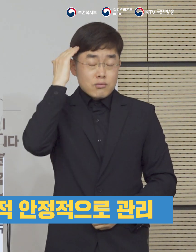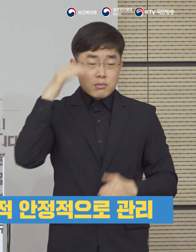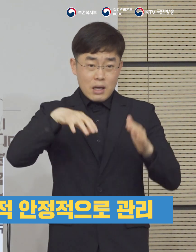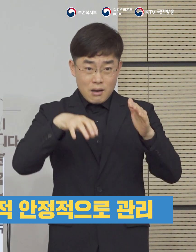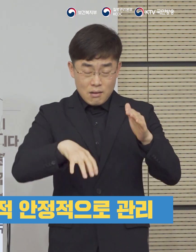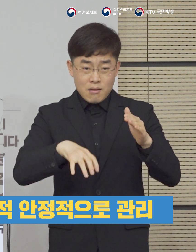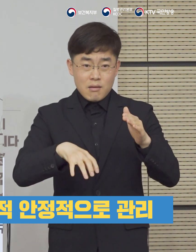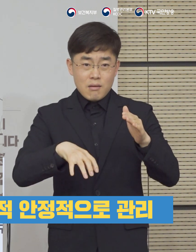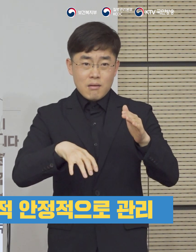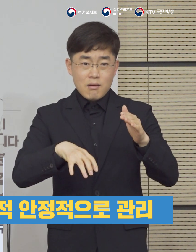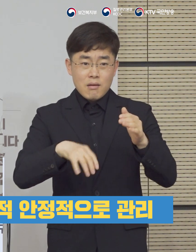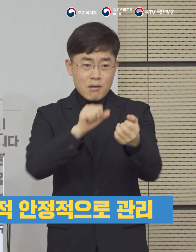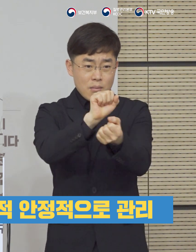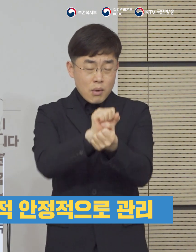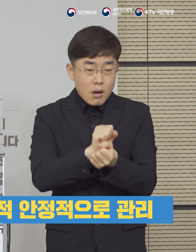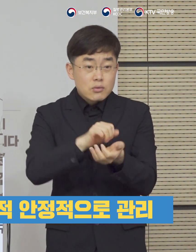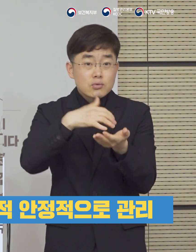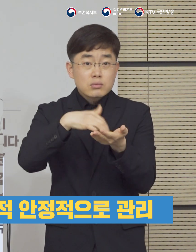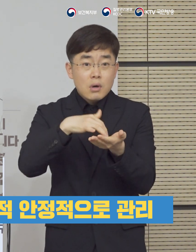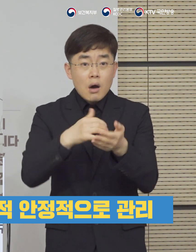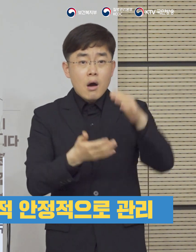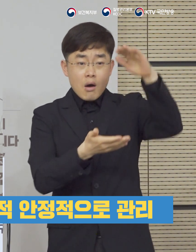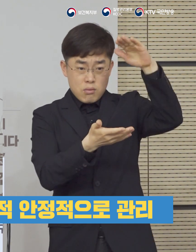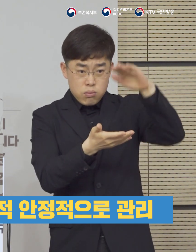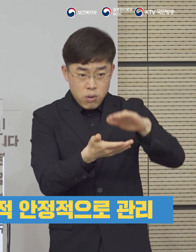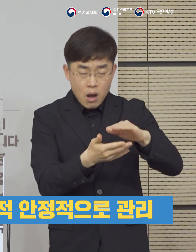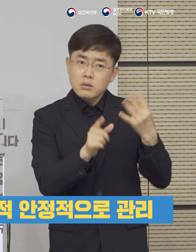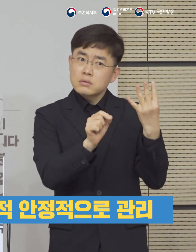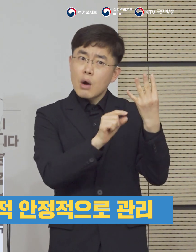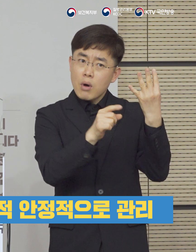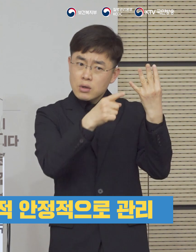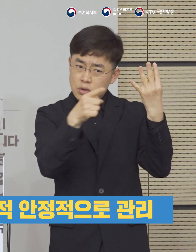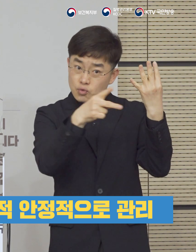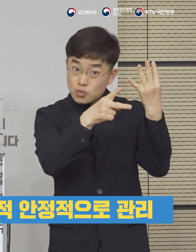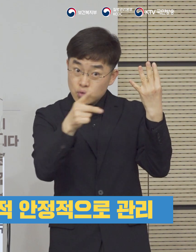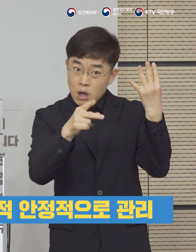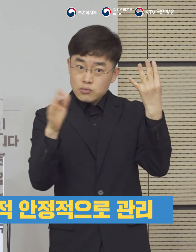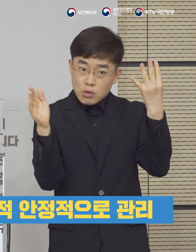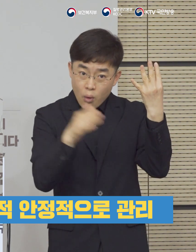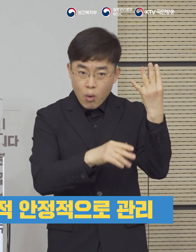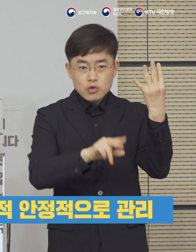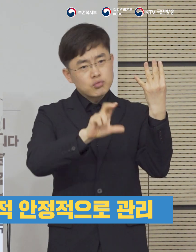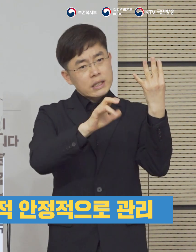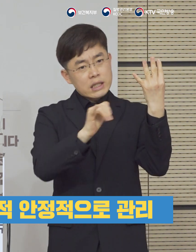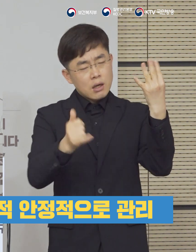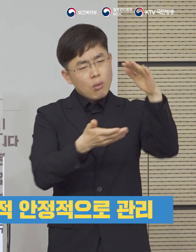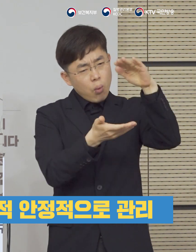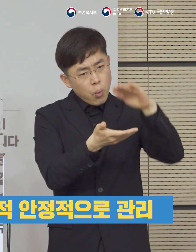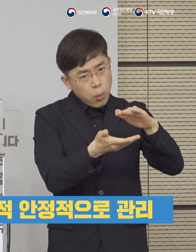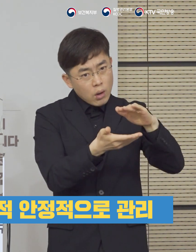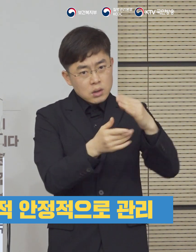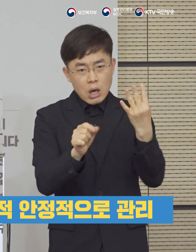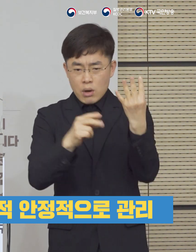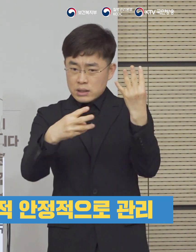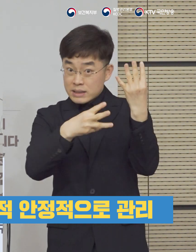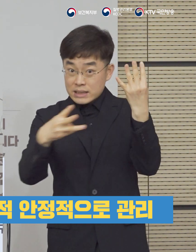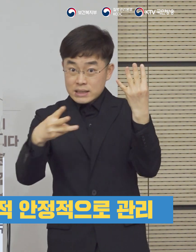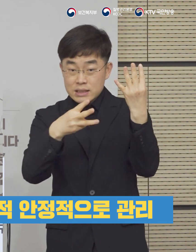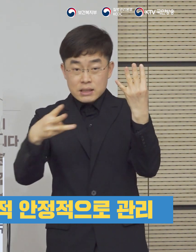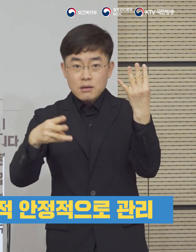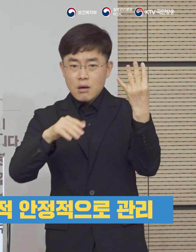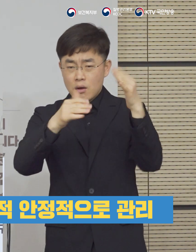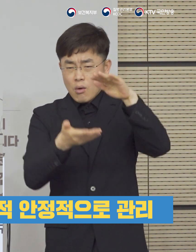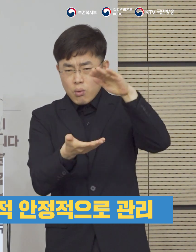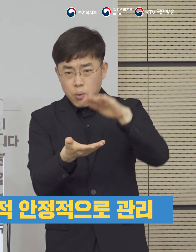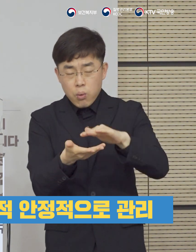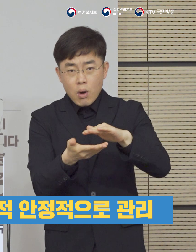일평균 신규 확진 환자의 수가 4월 둘째 주에는 25명이었으나 4월